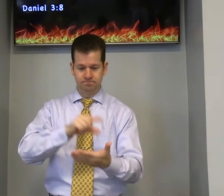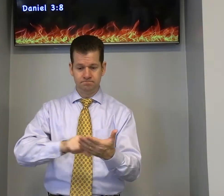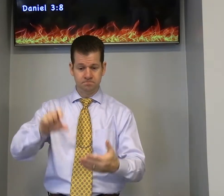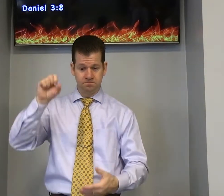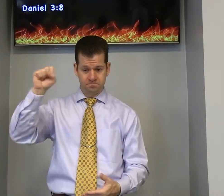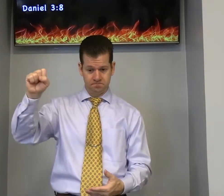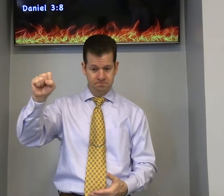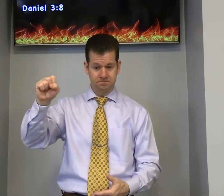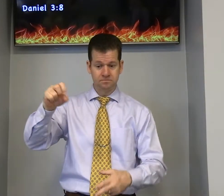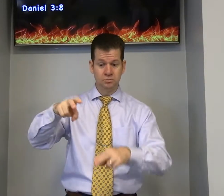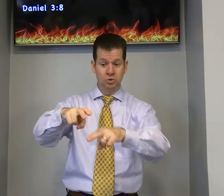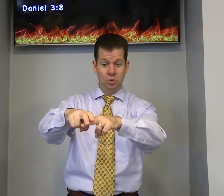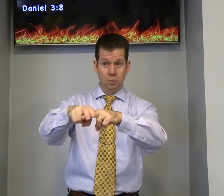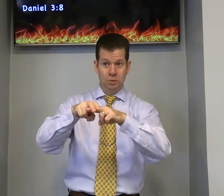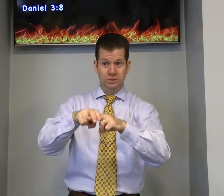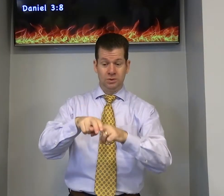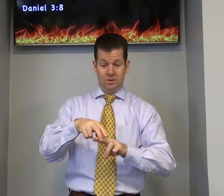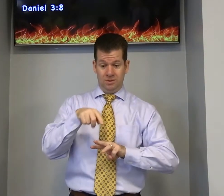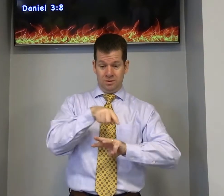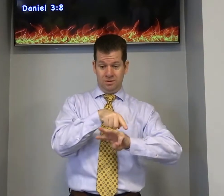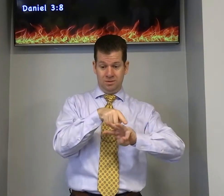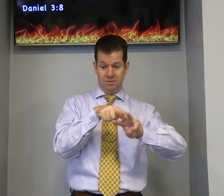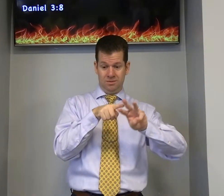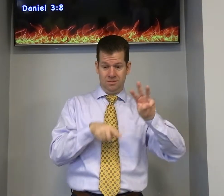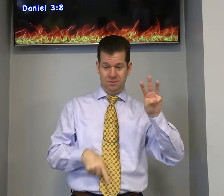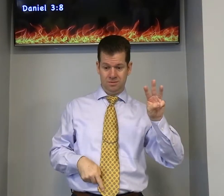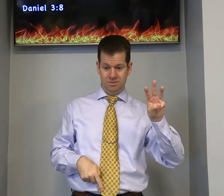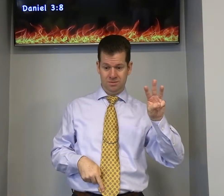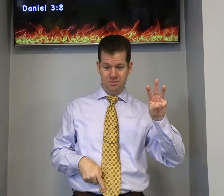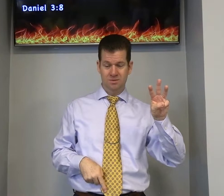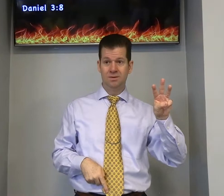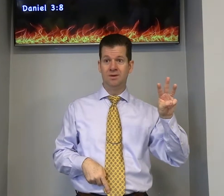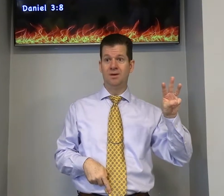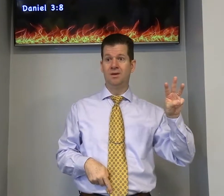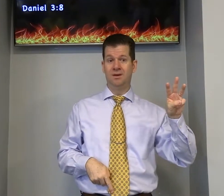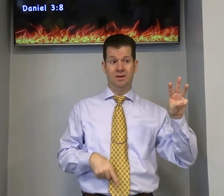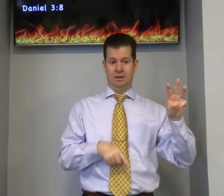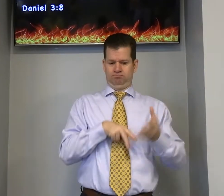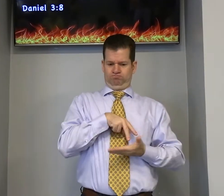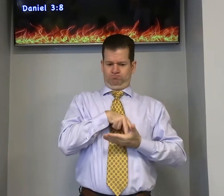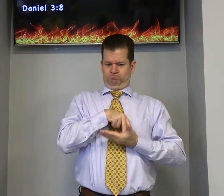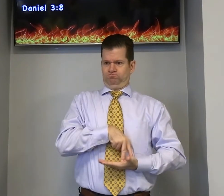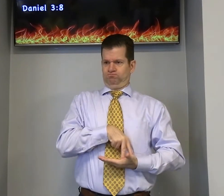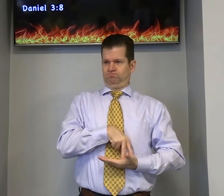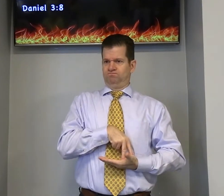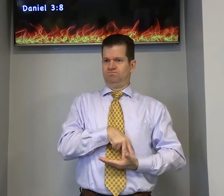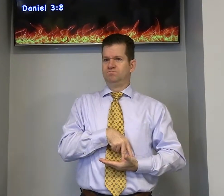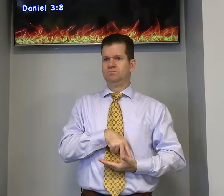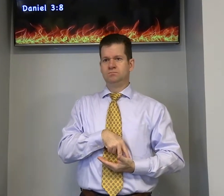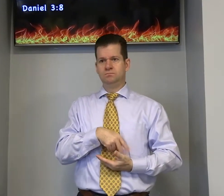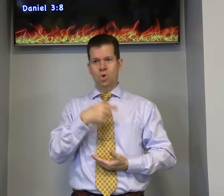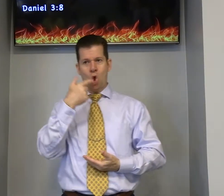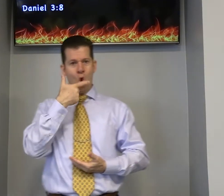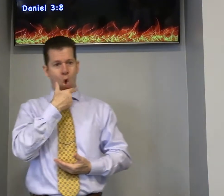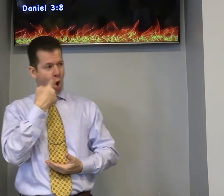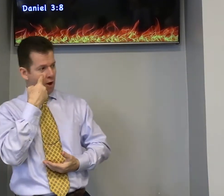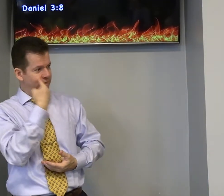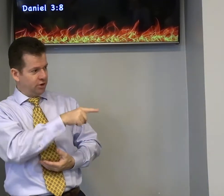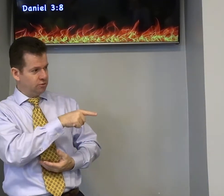versículo 3 capítulo 8 por isso no mesmo estante os três chegaram perto alguns